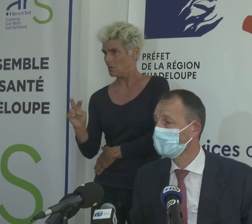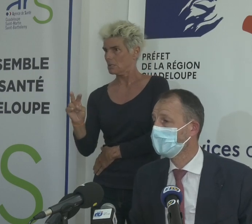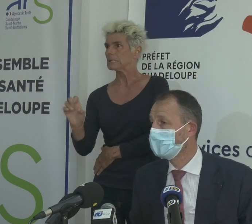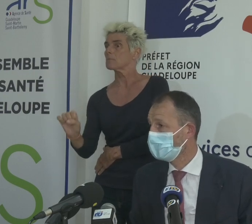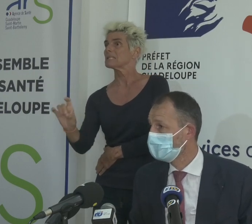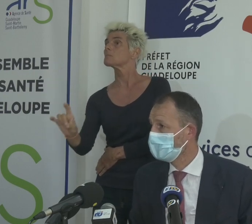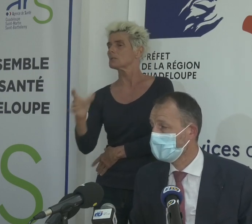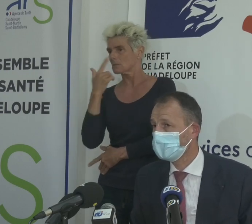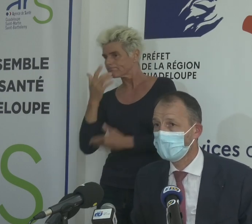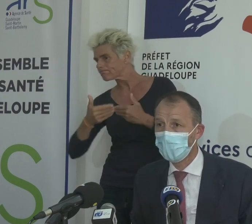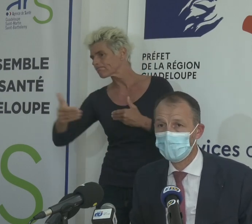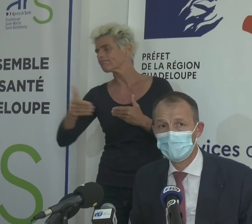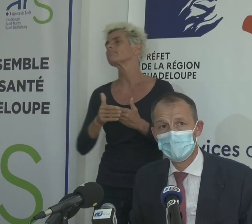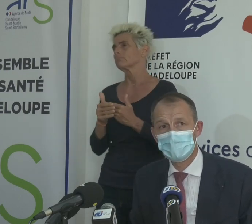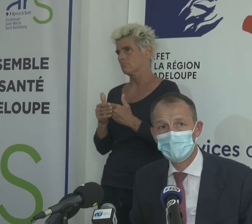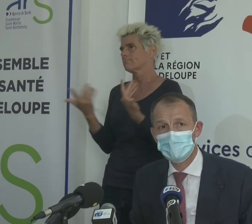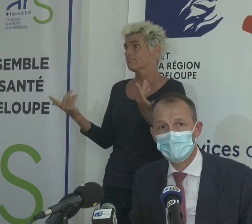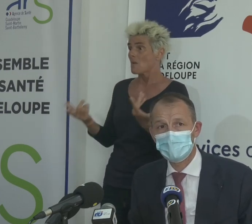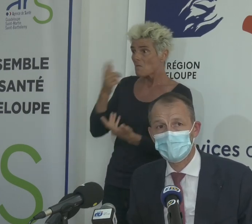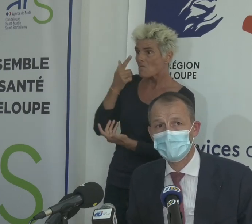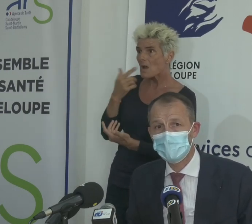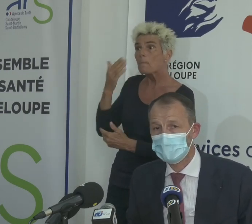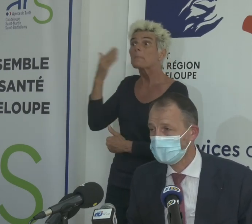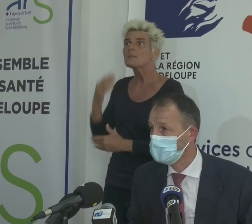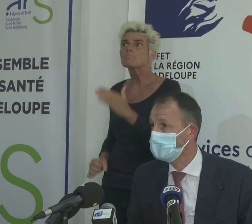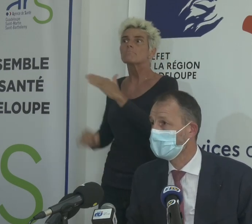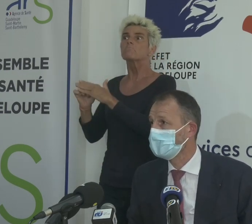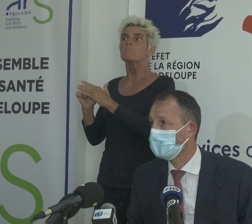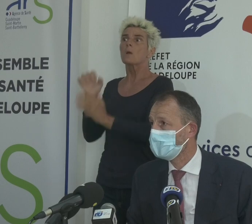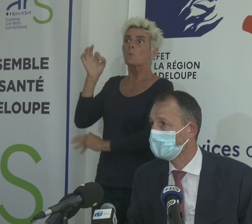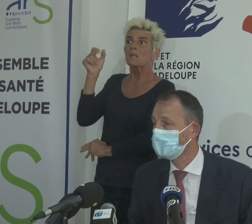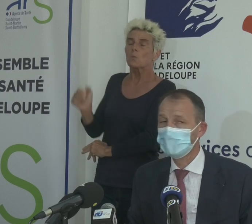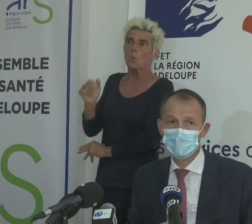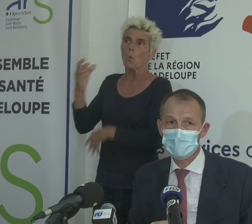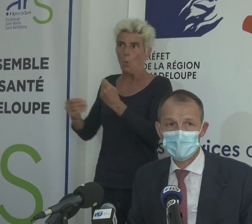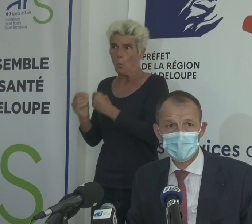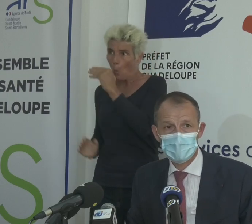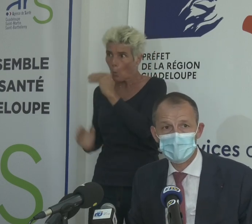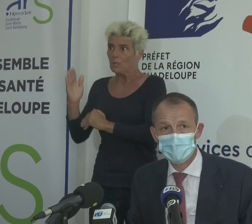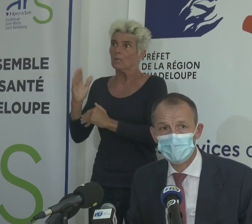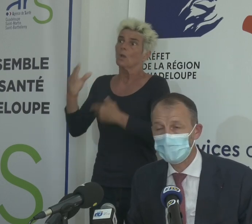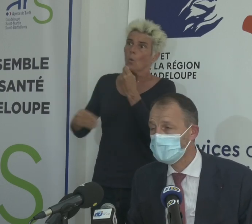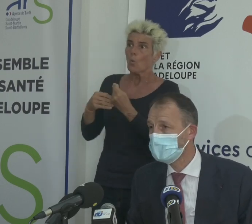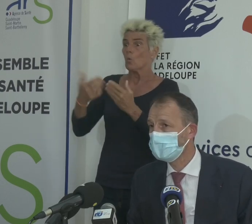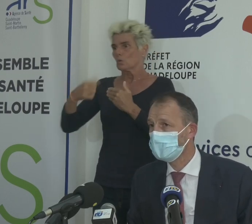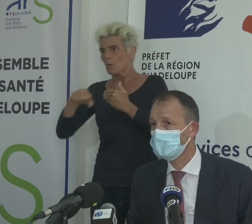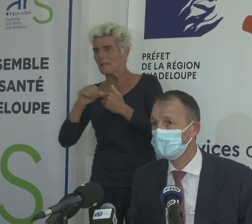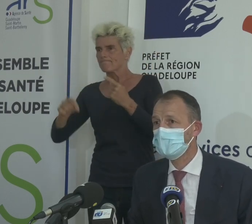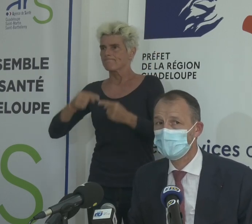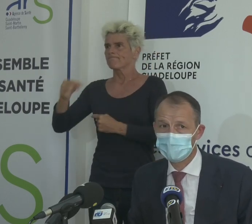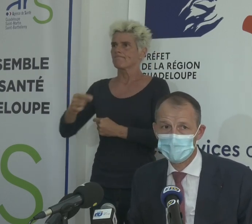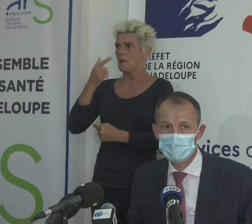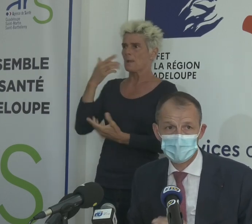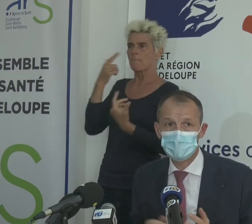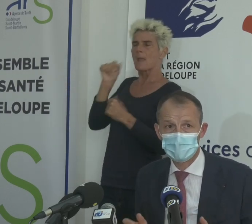constations que nous sommes arrivés en haut de cette contamination et si ça n'était pas le cas, la semaine prochaine nous serions obligés de passer